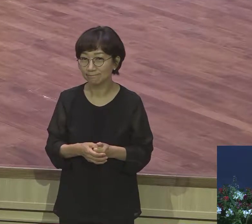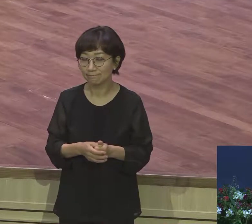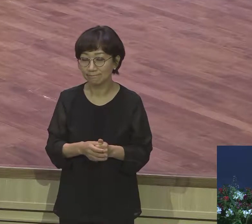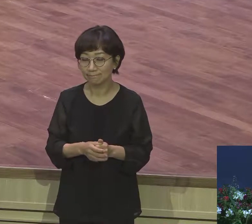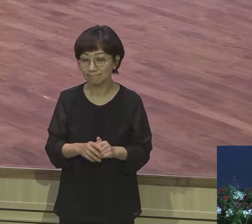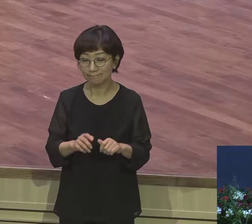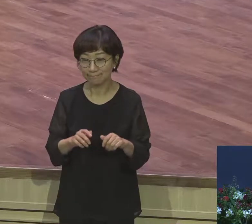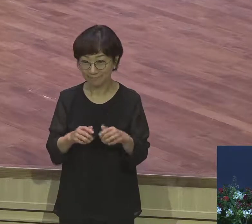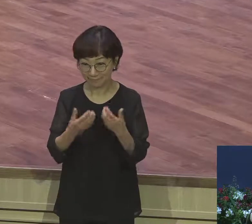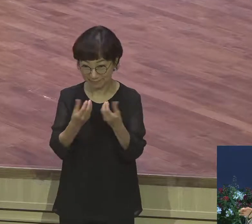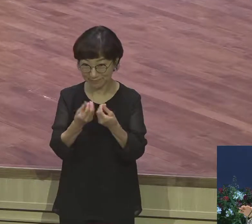사람이 걷는 것과 같다